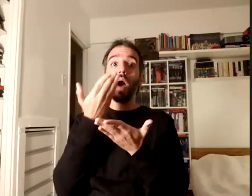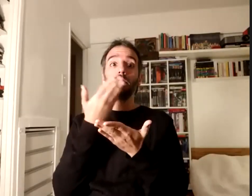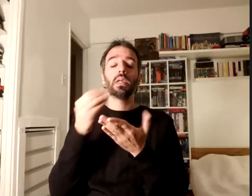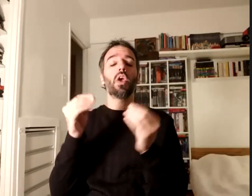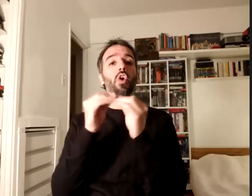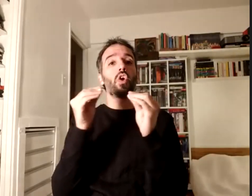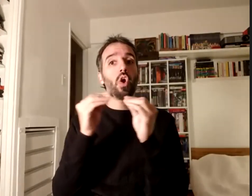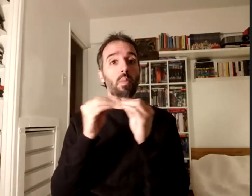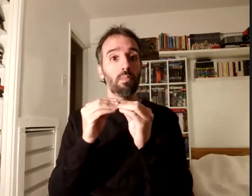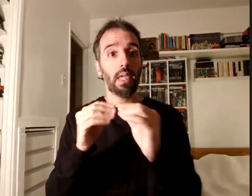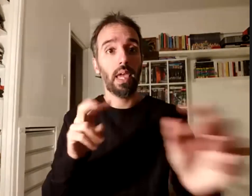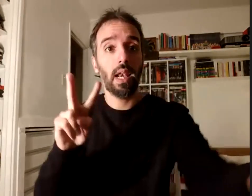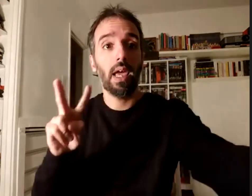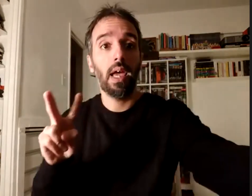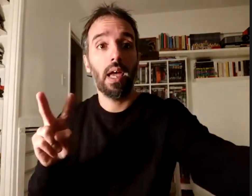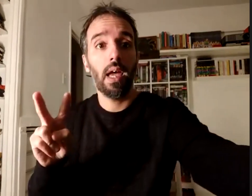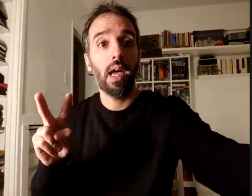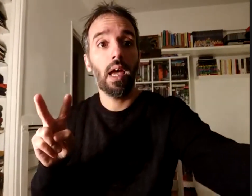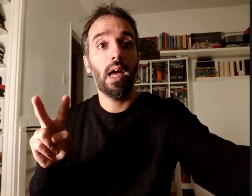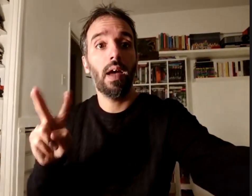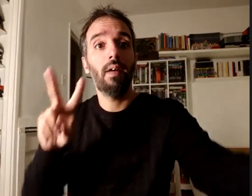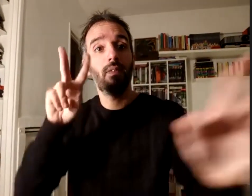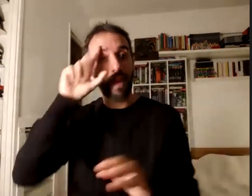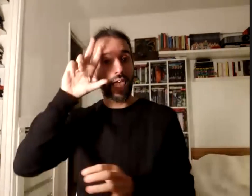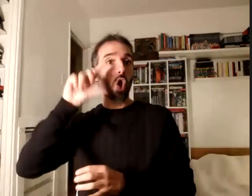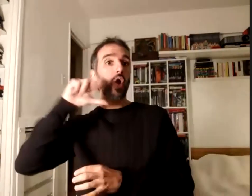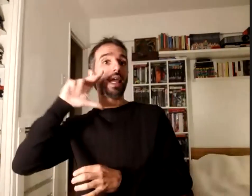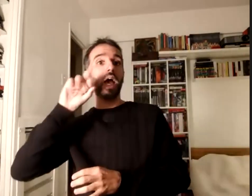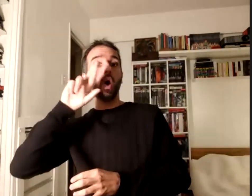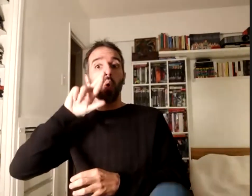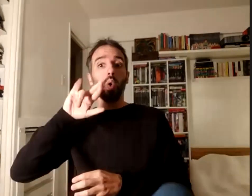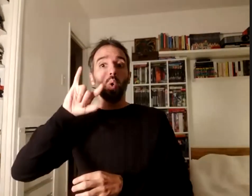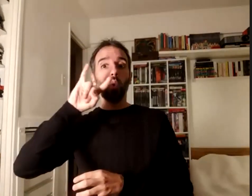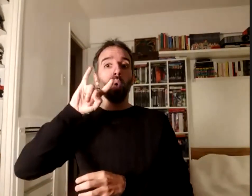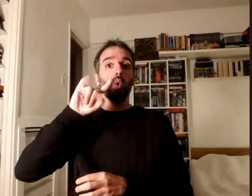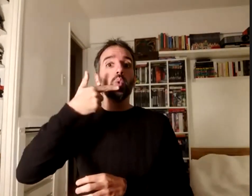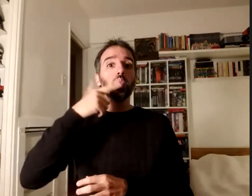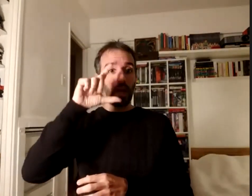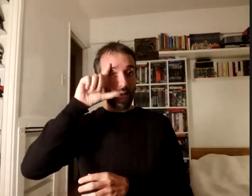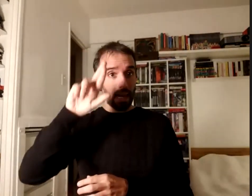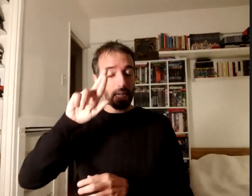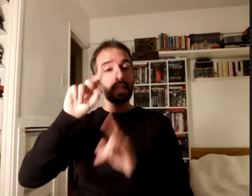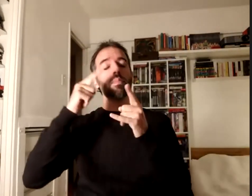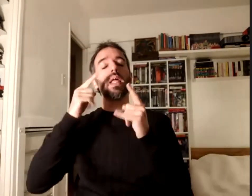quiero agradecer también la presencia del Subsecretario del Secretario General perdón de